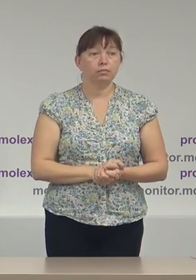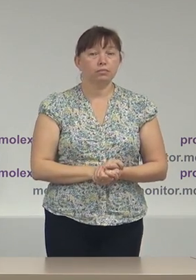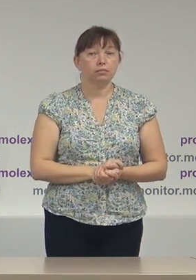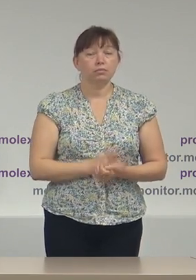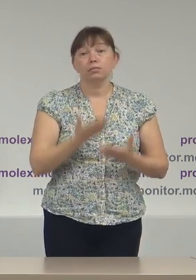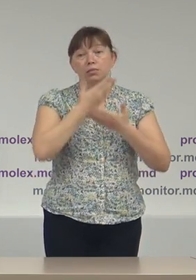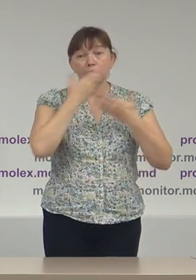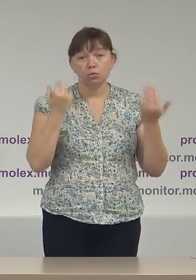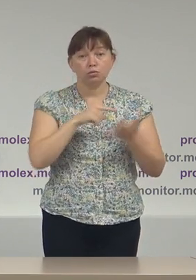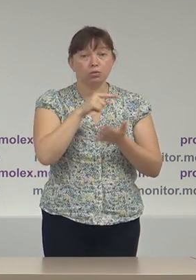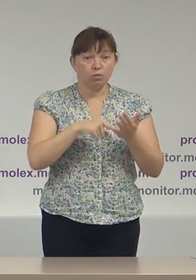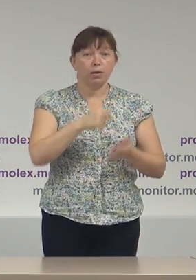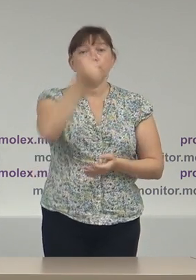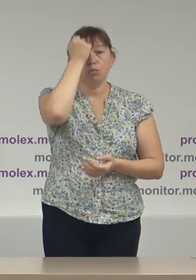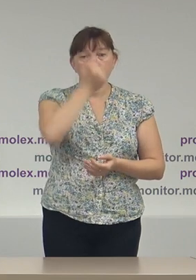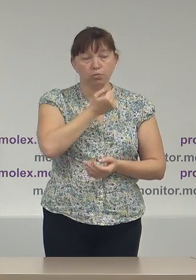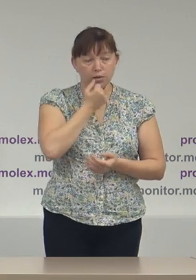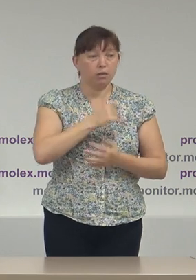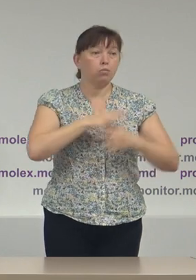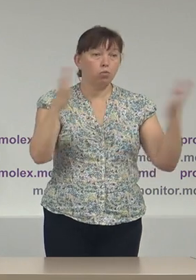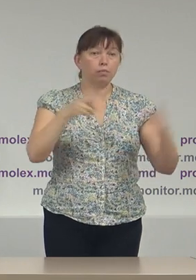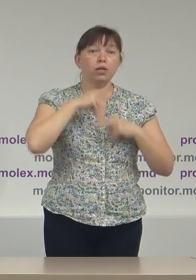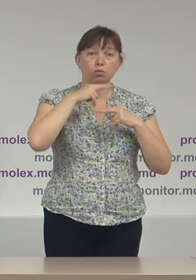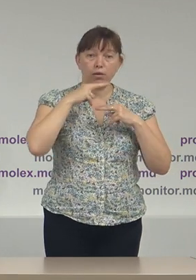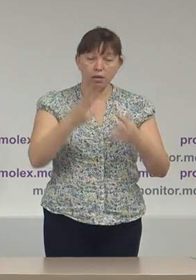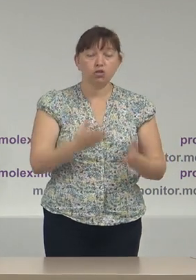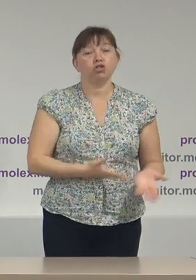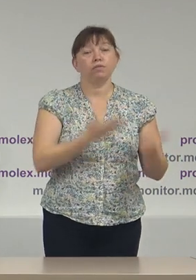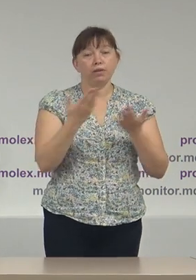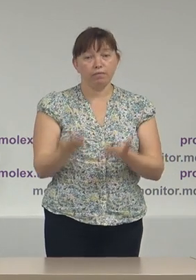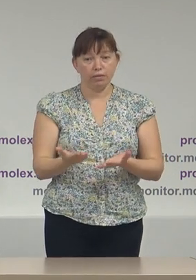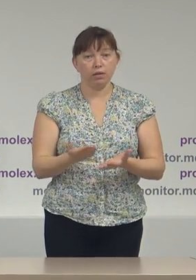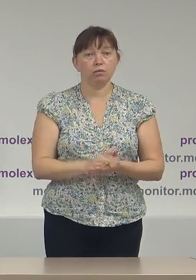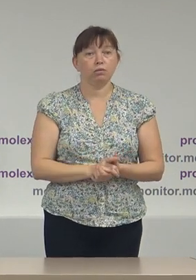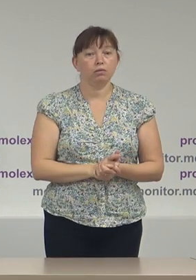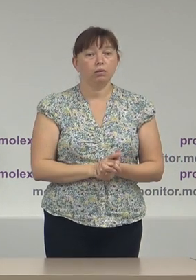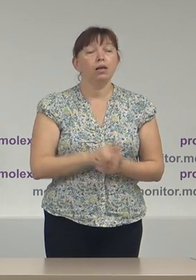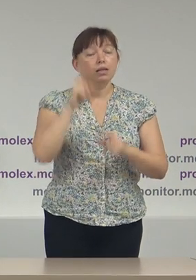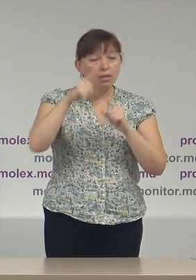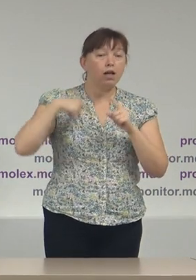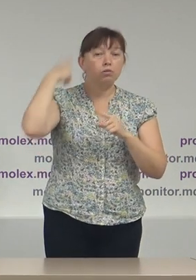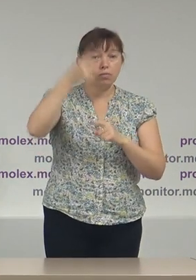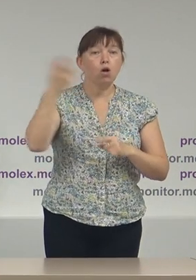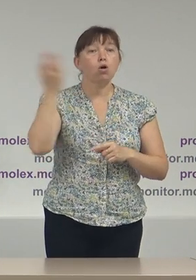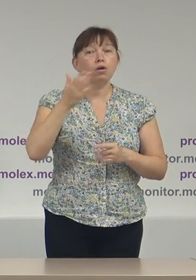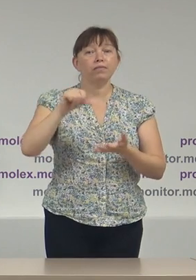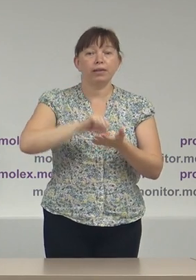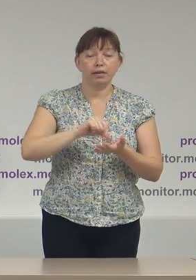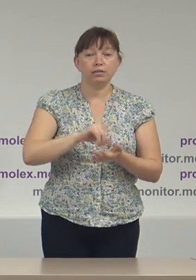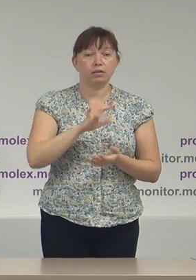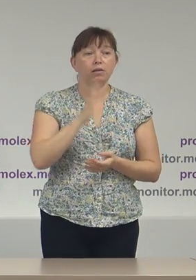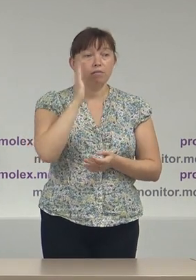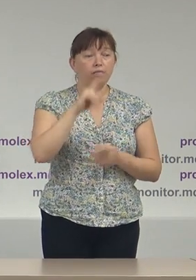Dacă nu sunt întrebări, vă mulțumesc mult pentru atenție și vă invit să veniți la următoarea conferință de presă care va fi